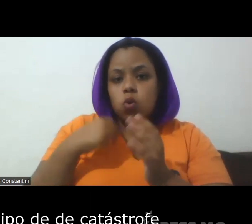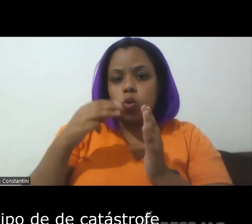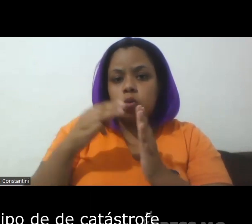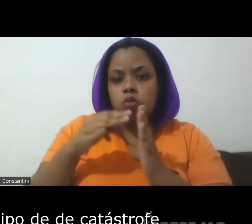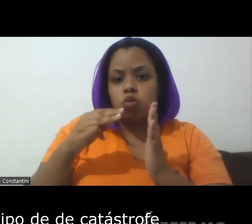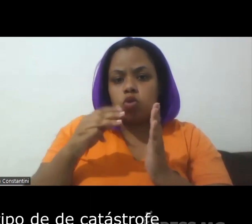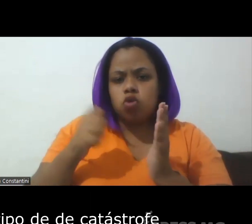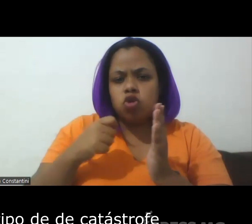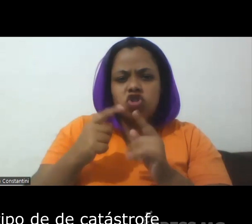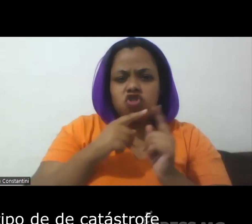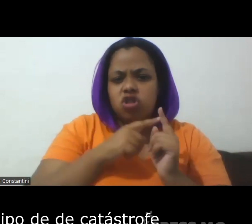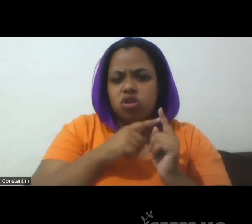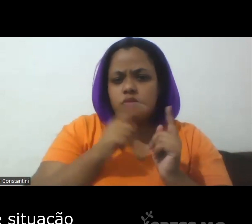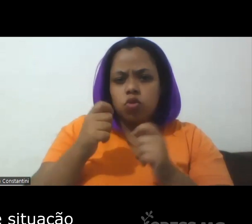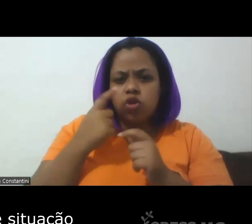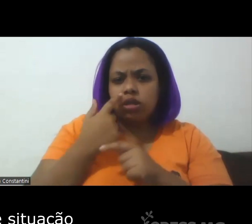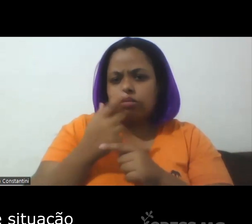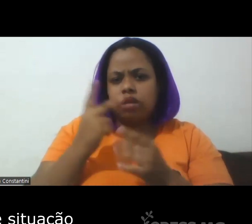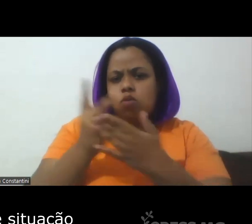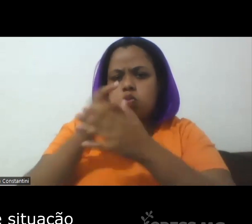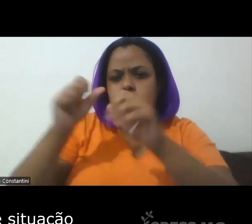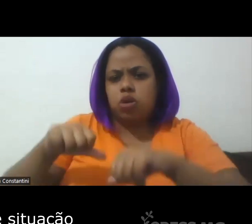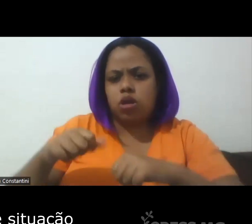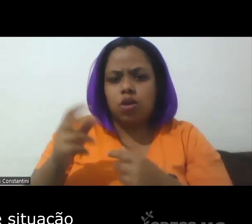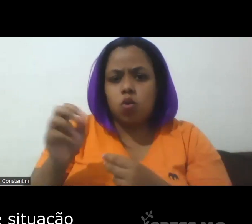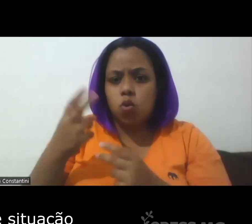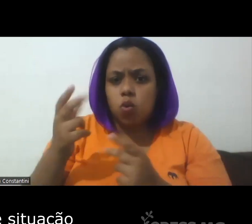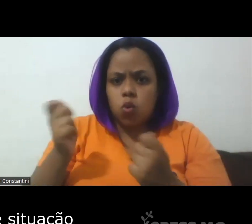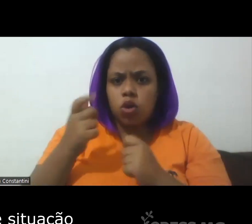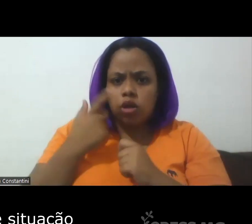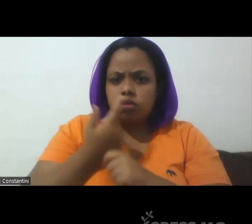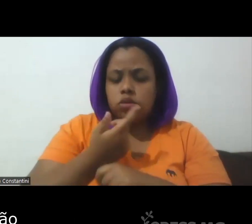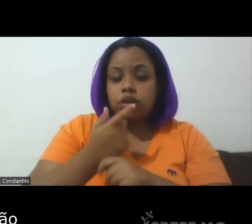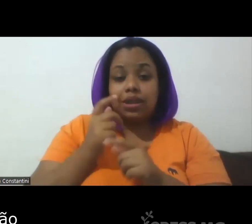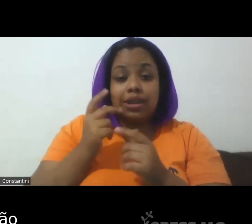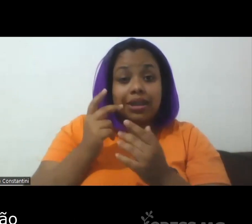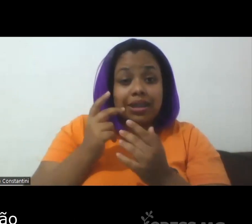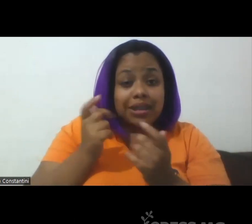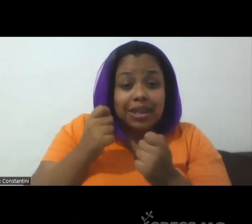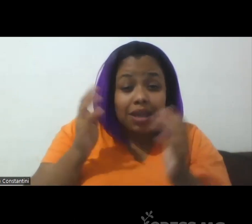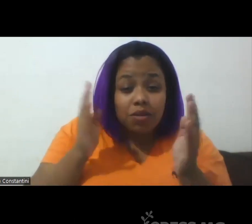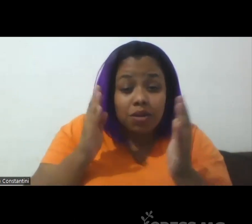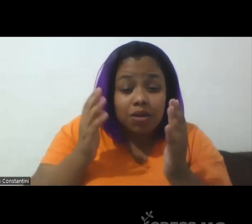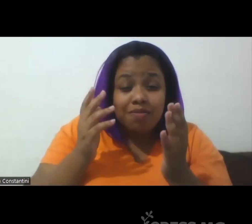de catástrofe algum tipo de situação né que não